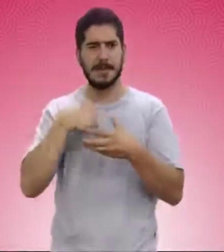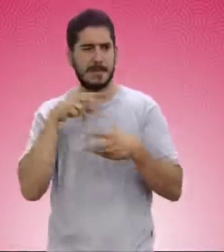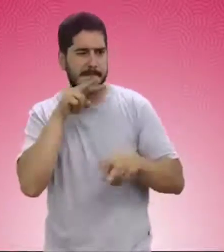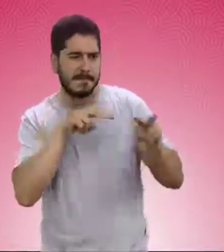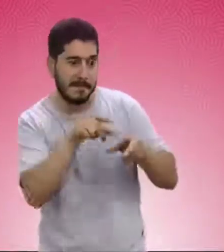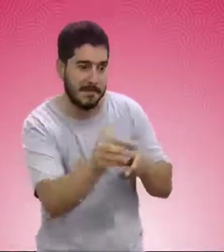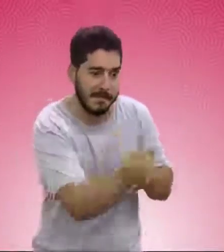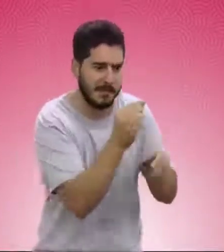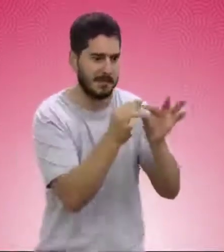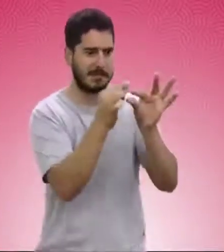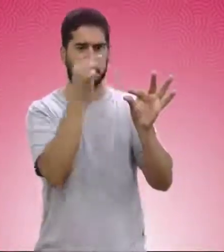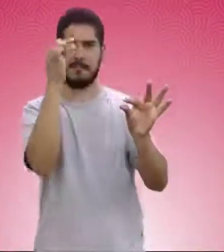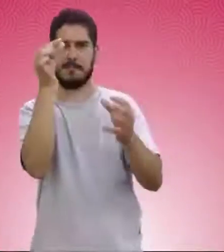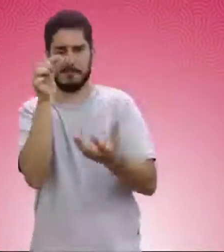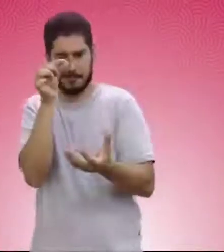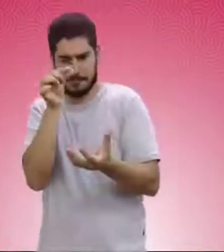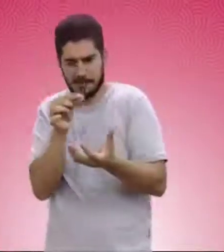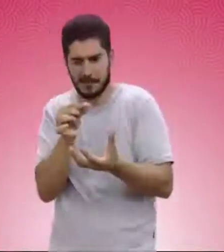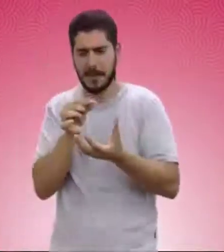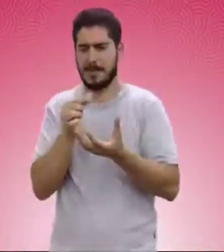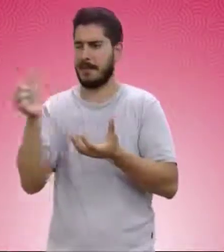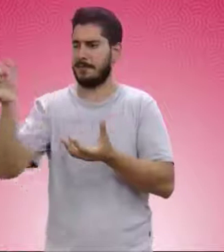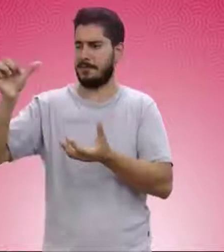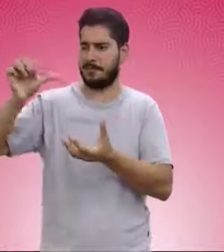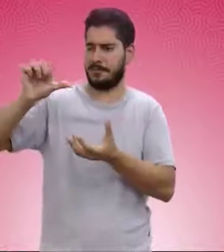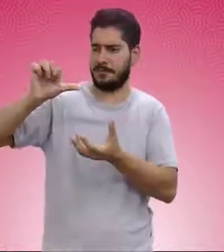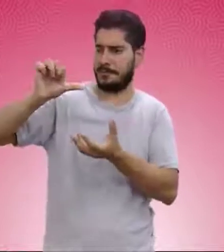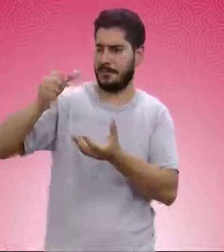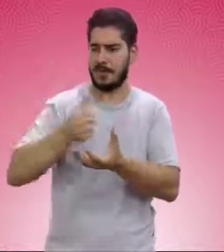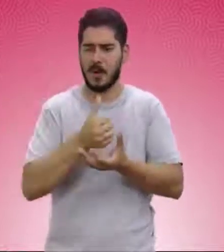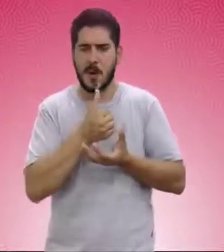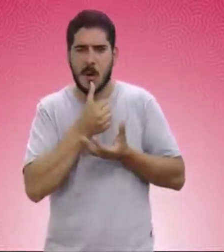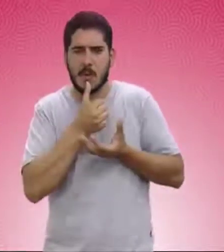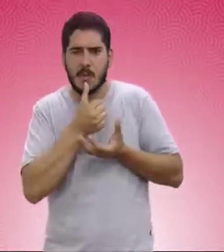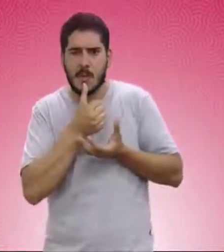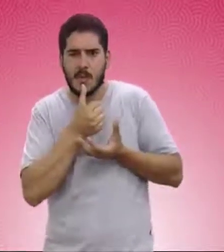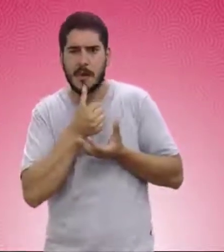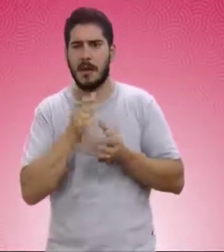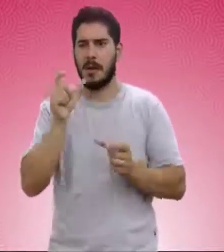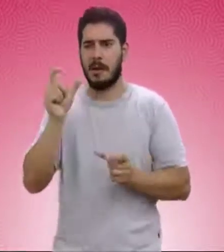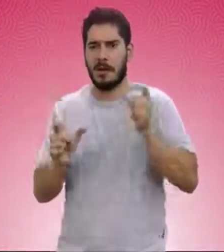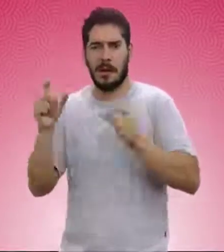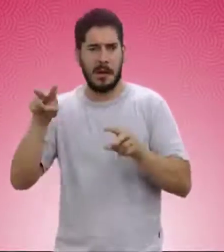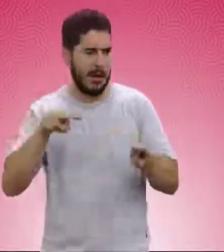bombilla, le agrega agua y toma el mate. Y las personas lo miraban y decían, ¡qué raro!